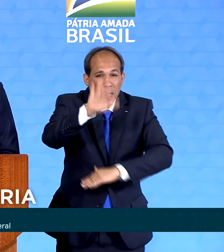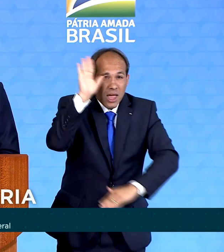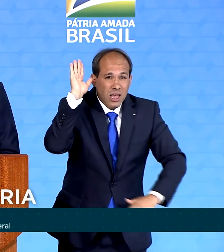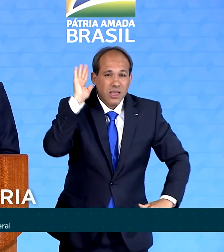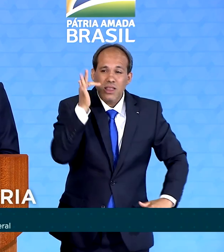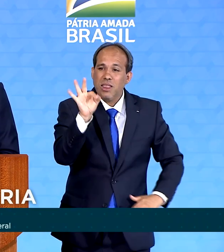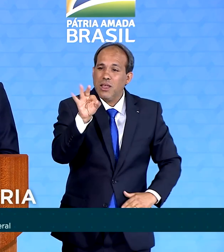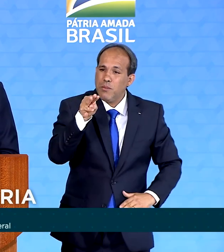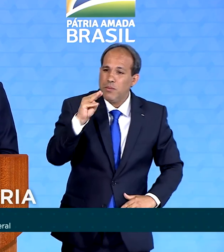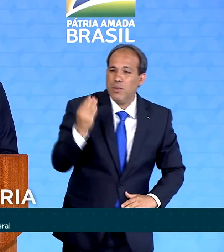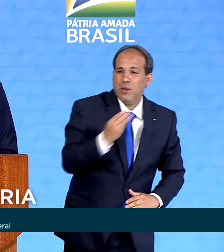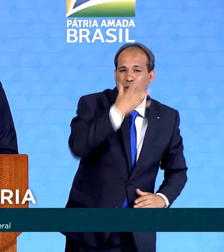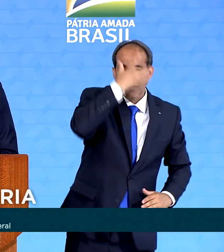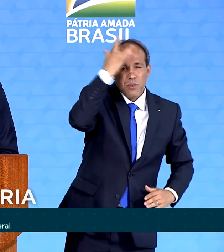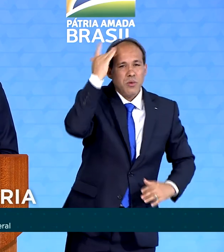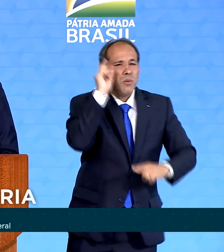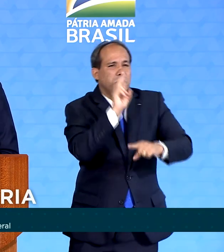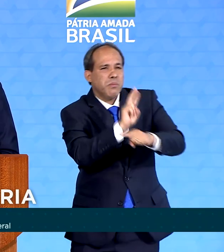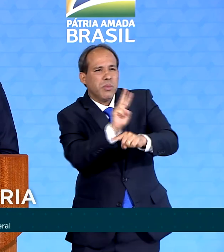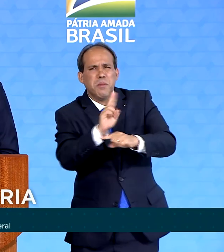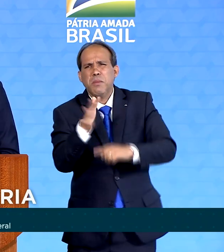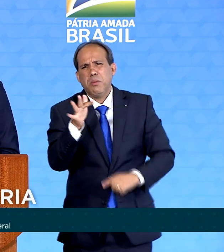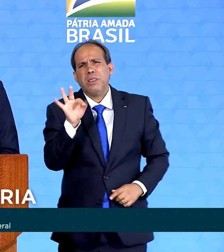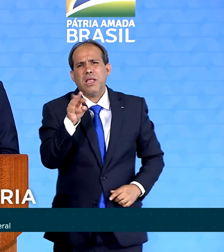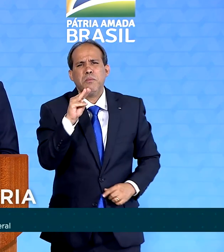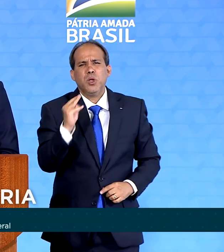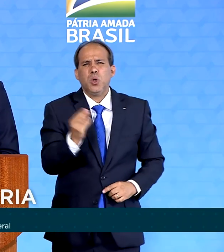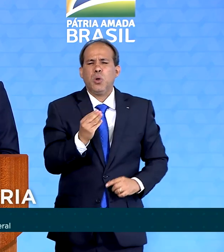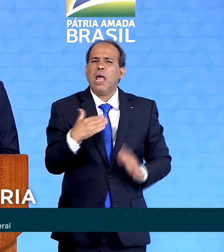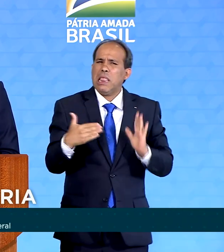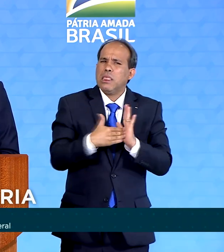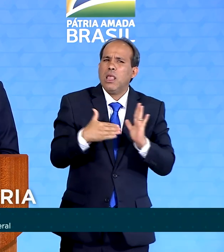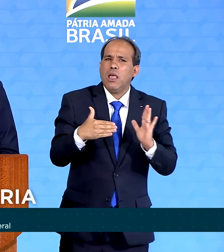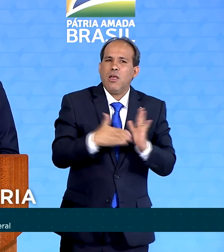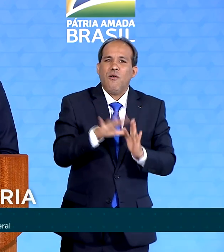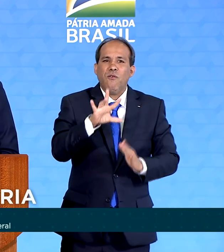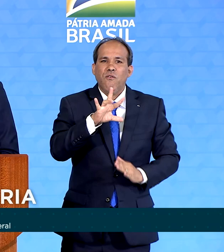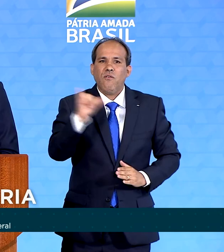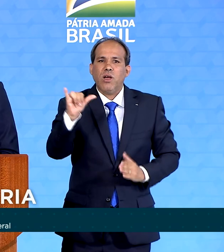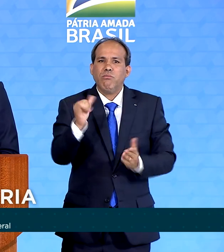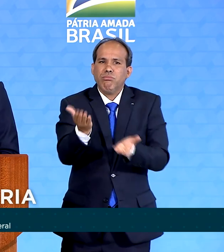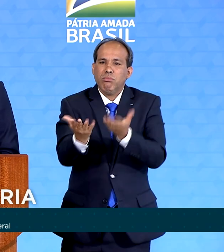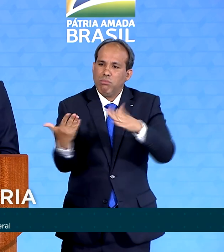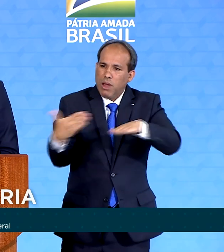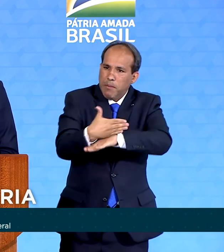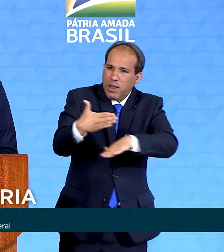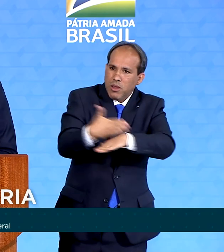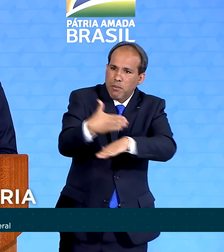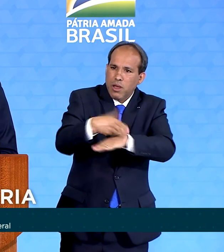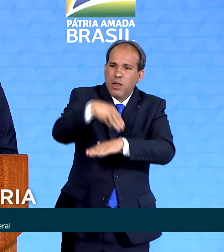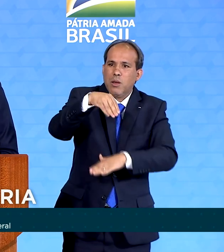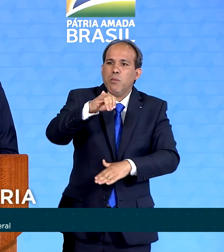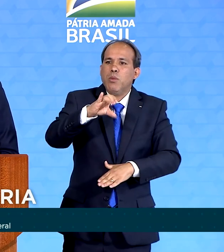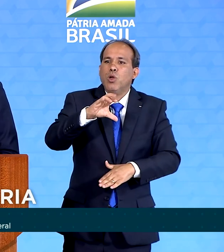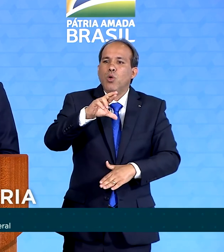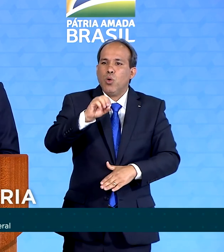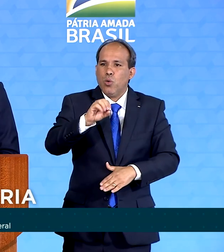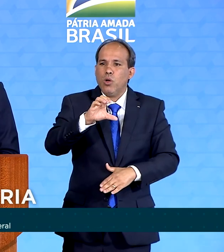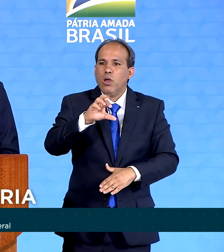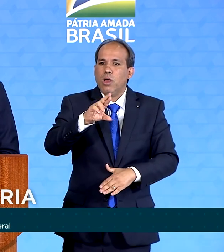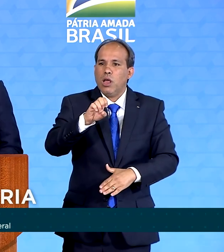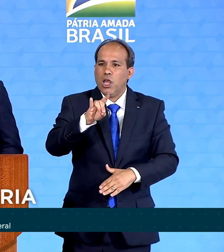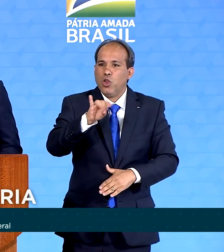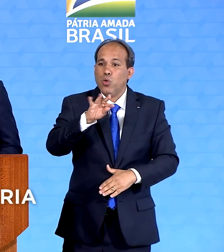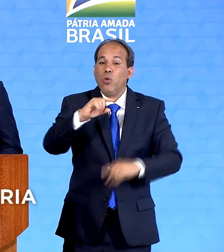de brasileiros, pelo menos 10, serão inseridos no microcrédito após o